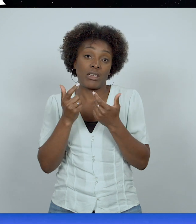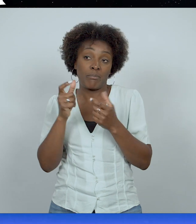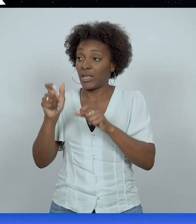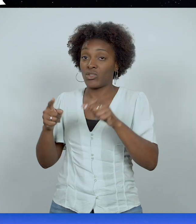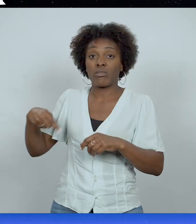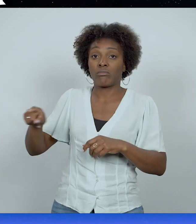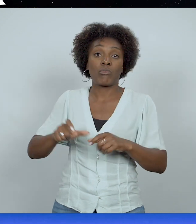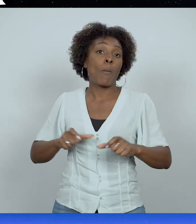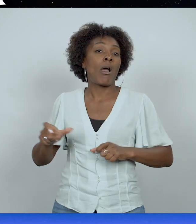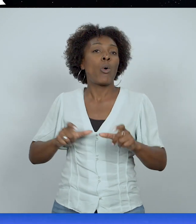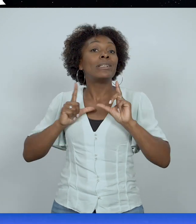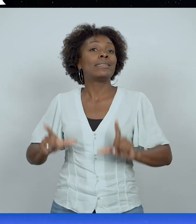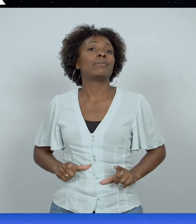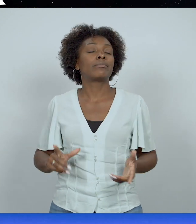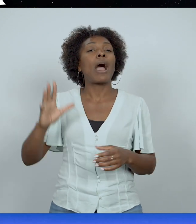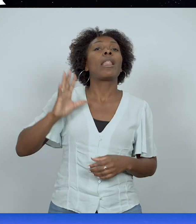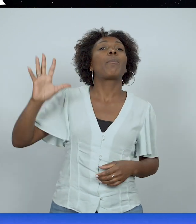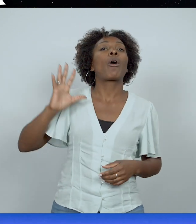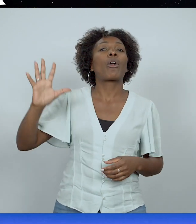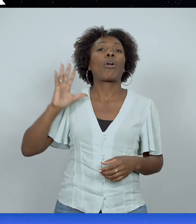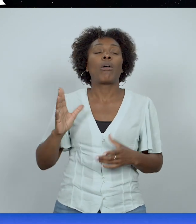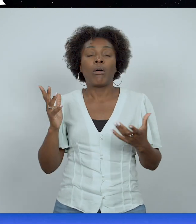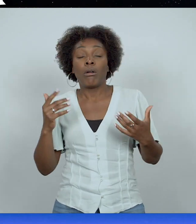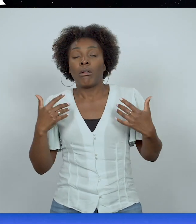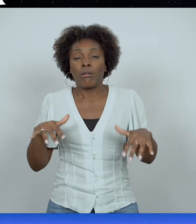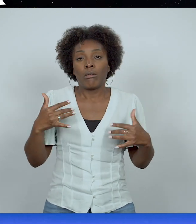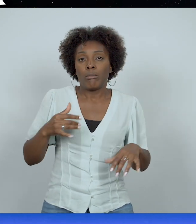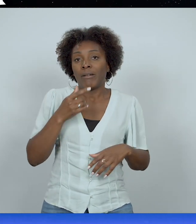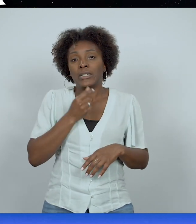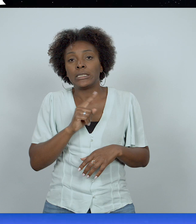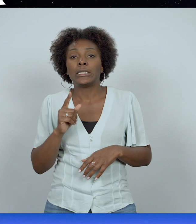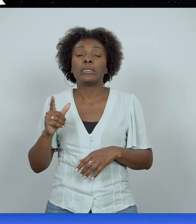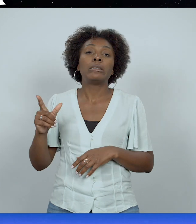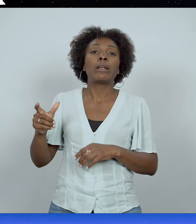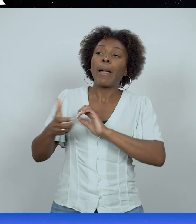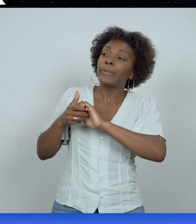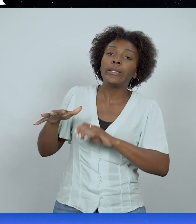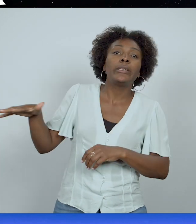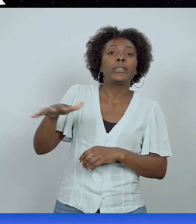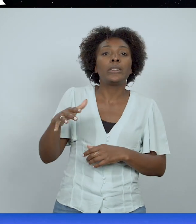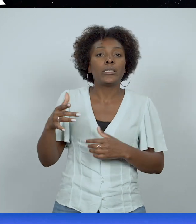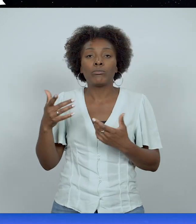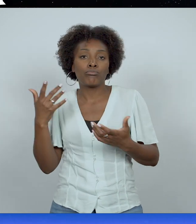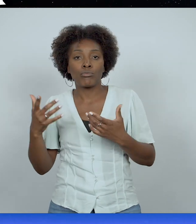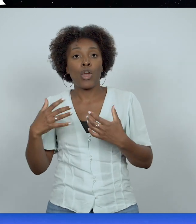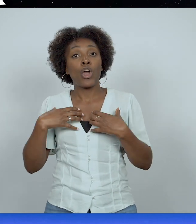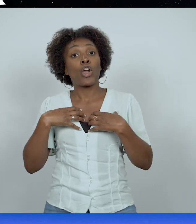Et à cette époque, je me suis dit, c'est très simple. J'étais au lycée et la plupart de mes collègues étaient dans le même club de rugby que moi.